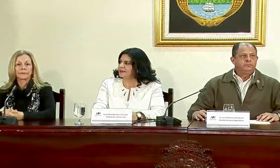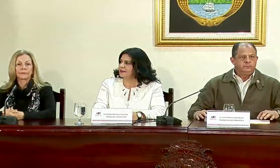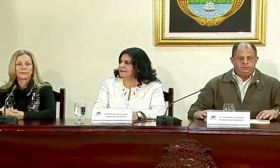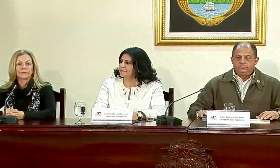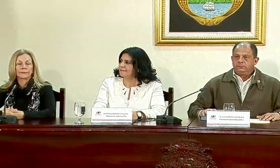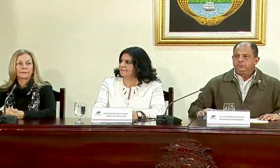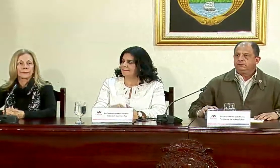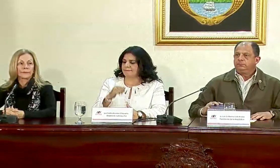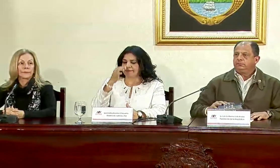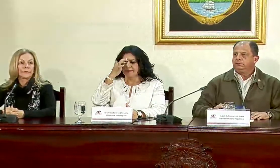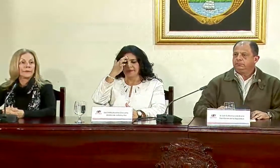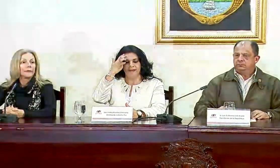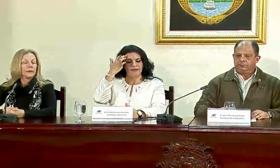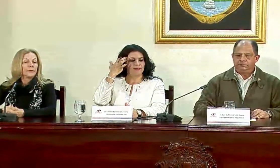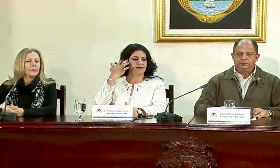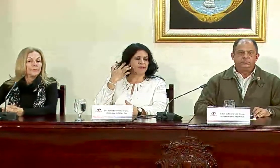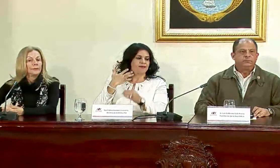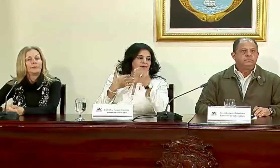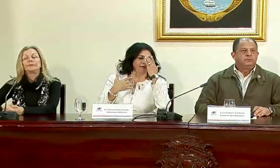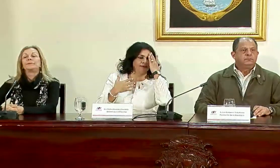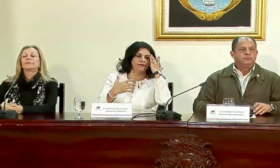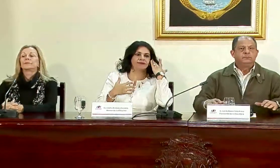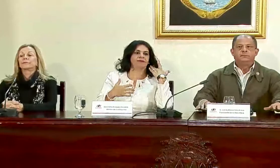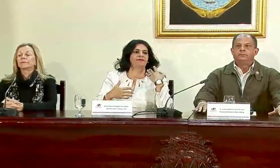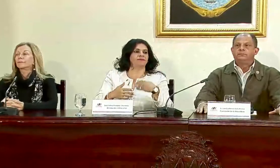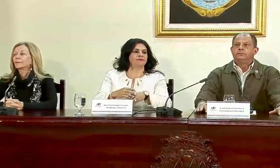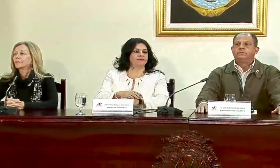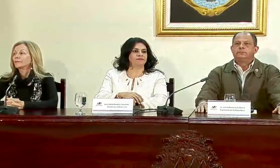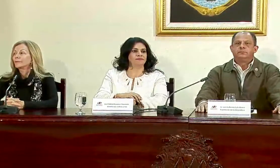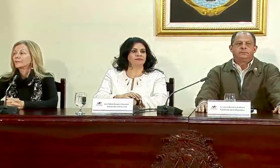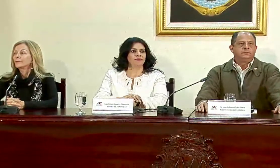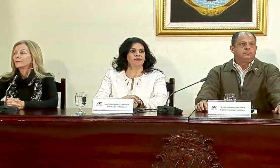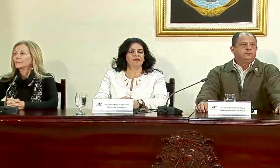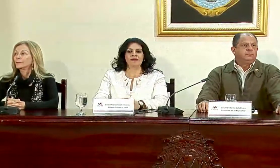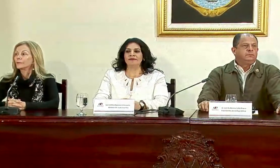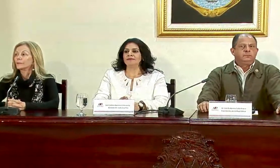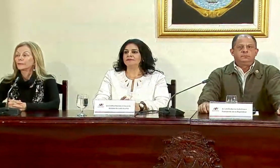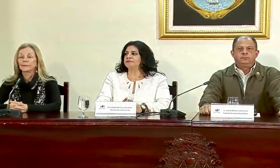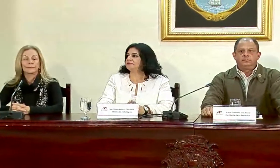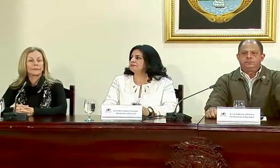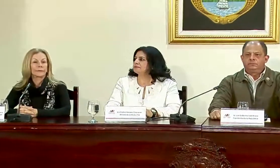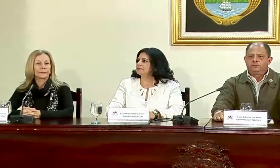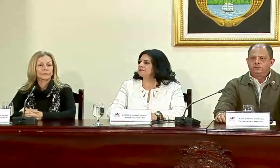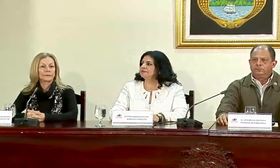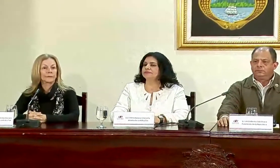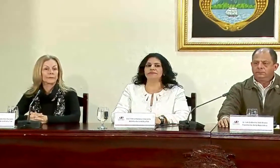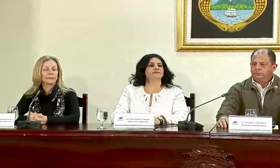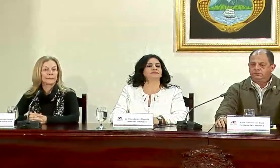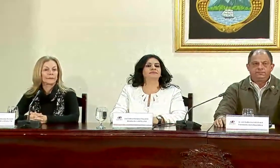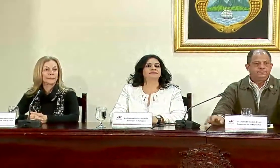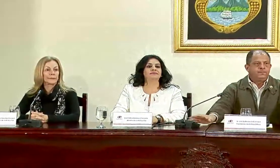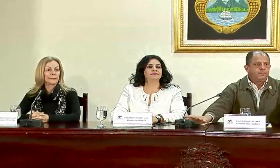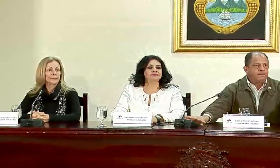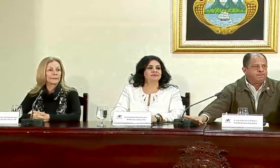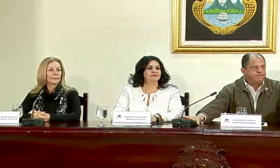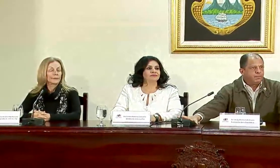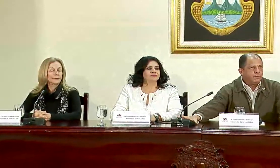tratemos de ser bastante concisos porque la agenda de hoy es larga. Iniciamos con David Delgado de Ignacio.